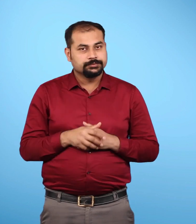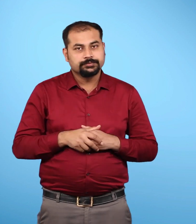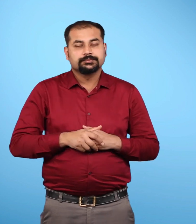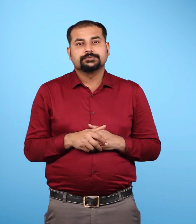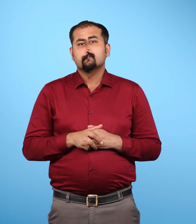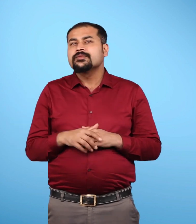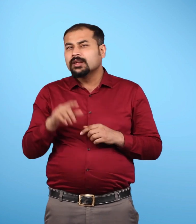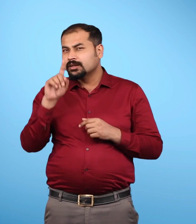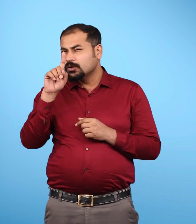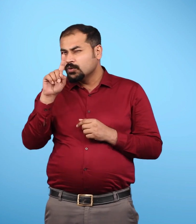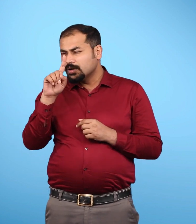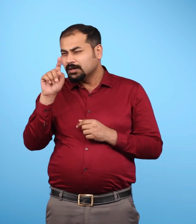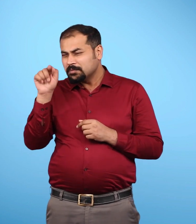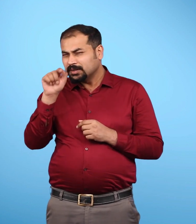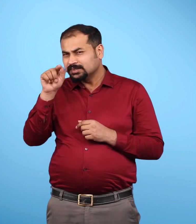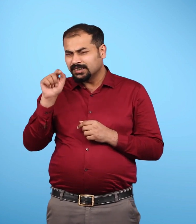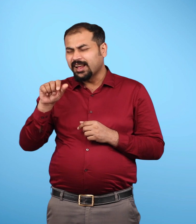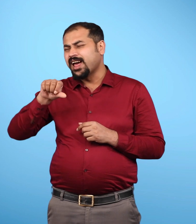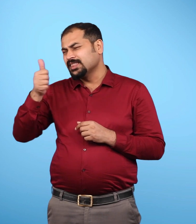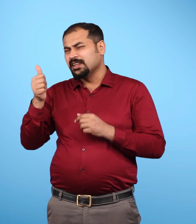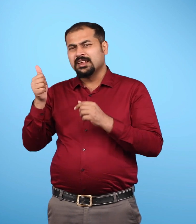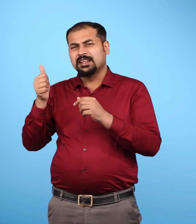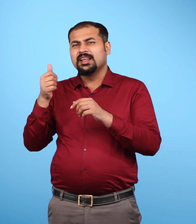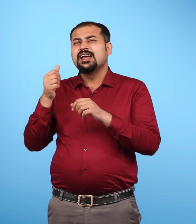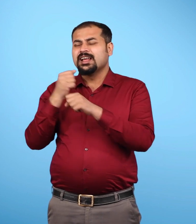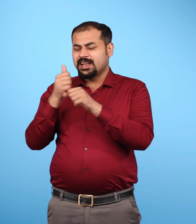तथा दूसरी गैसें जैसे कार्बन डायोकसाइड